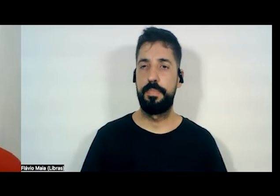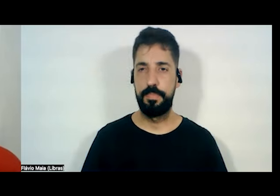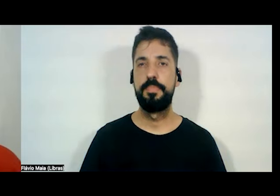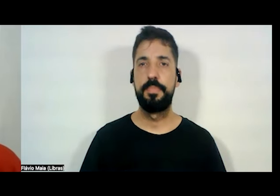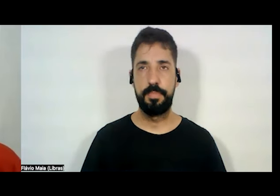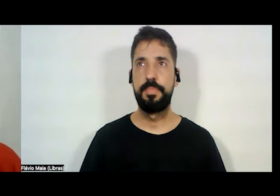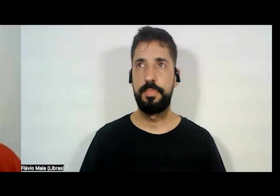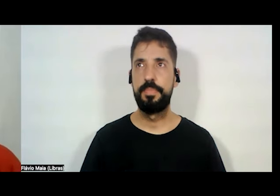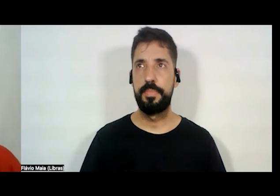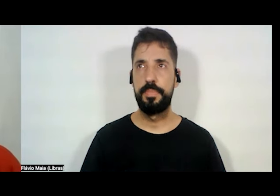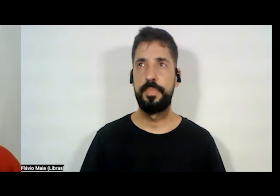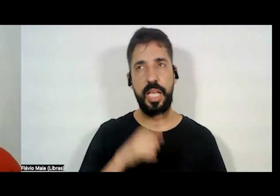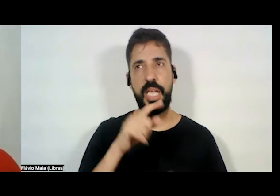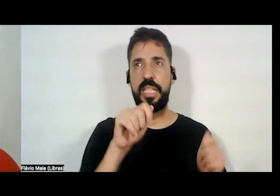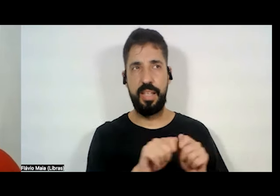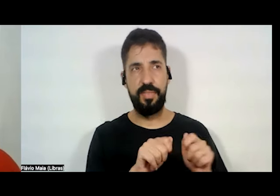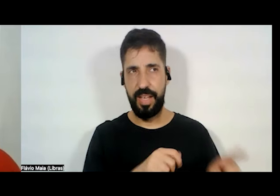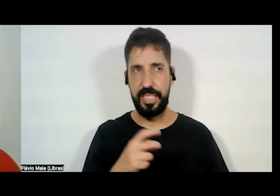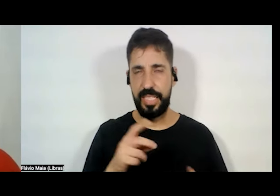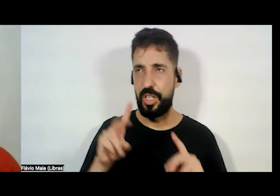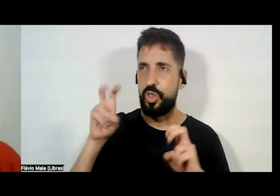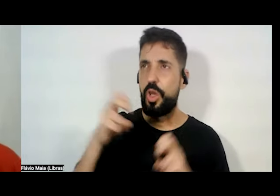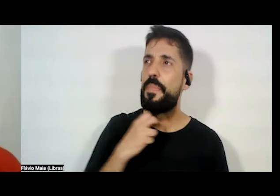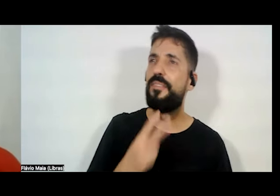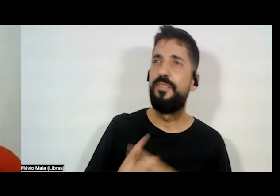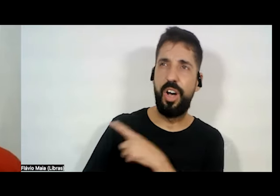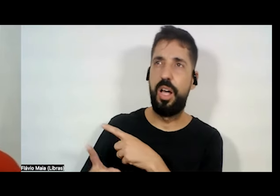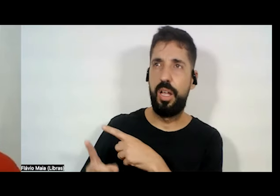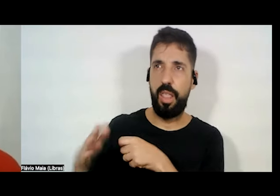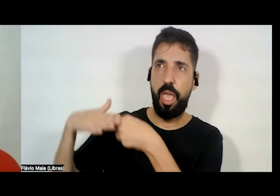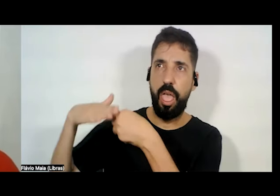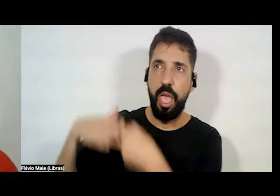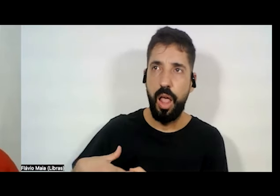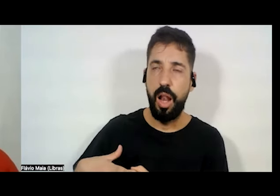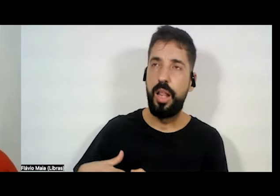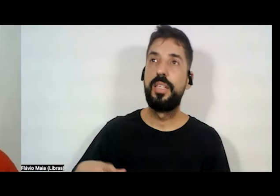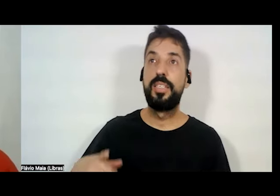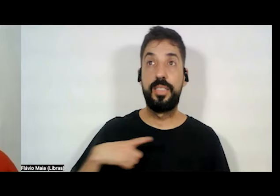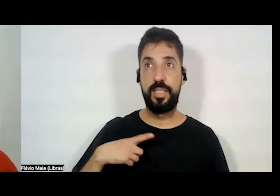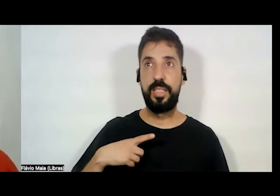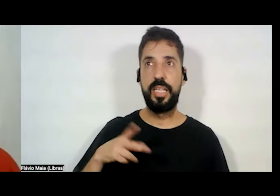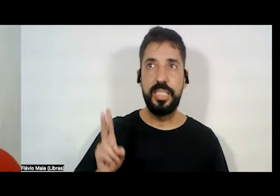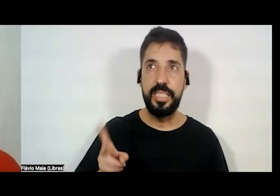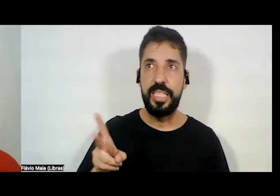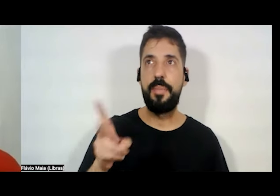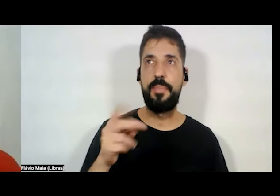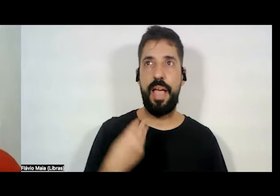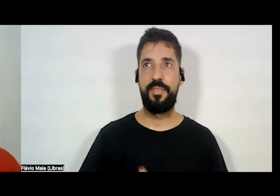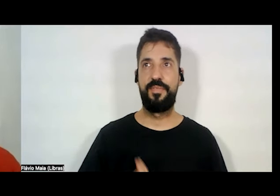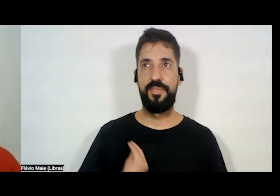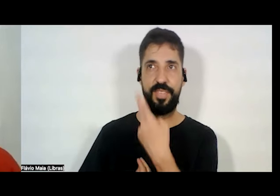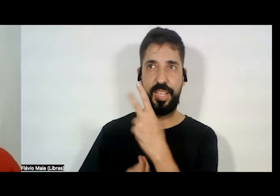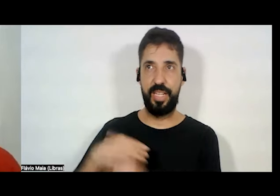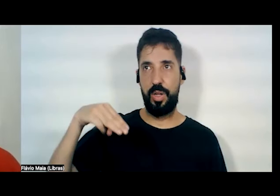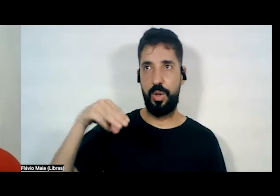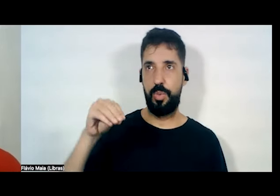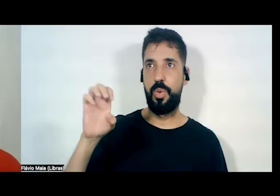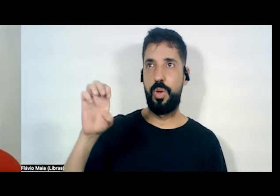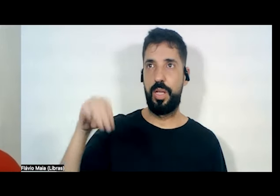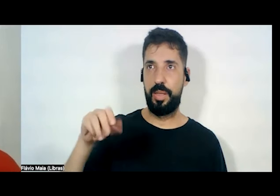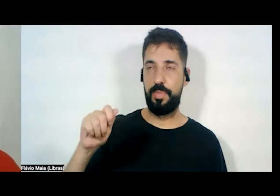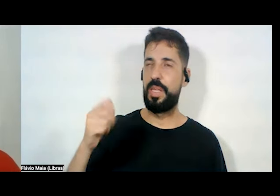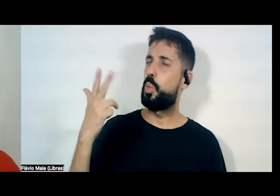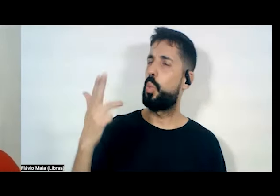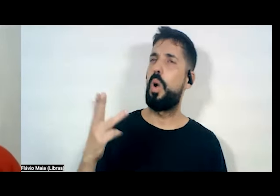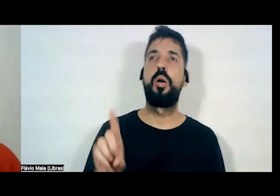que ele está fazendo da voz dela, que ao longo de toda a vida de Moema, provavelmente como da minha e de